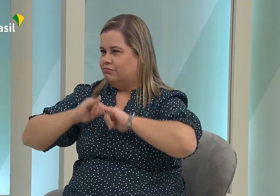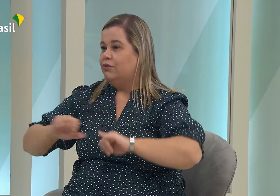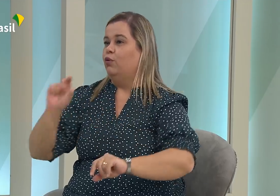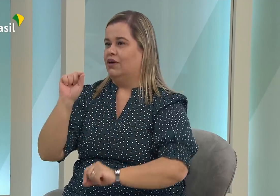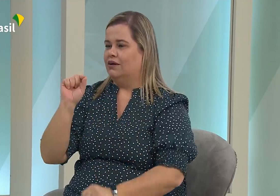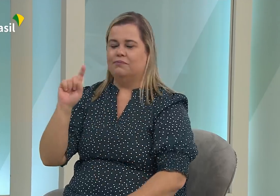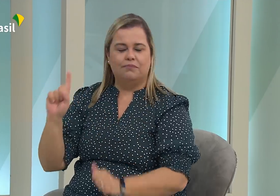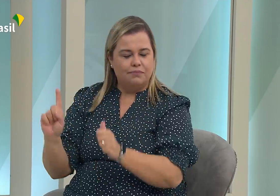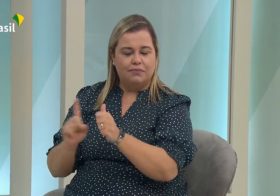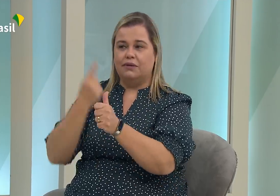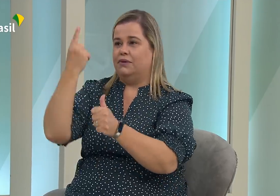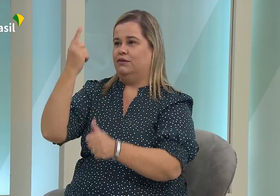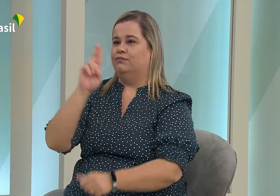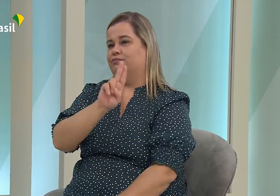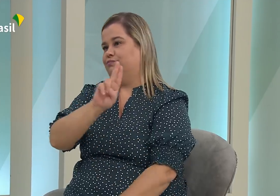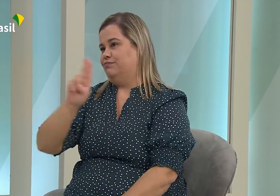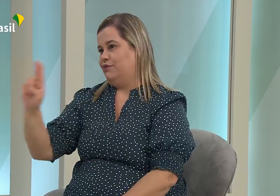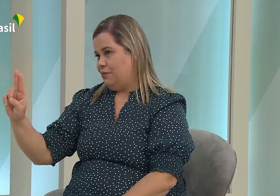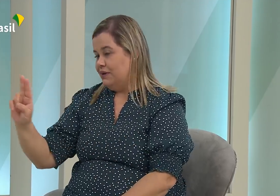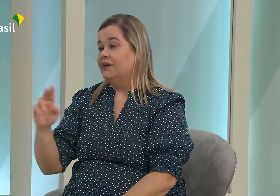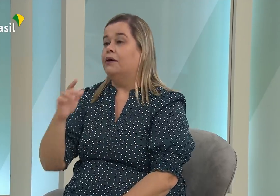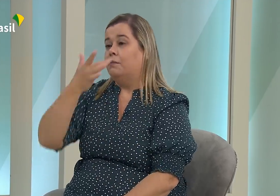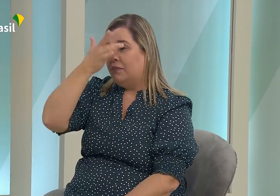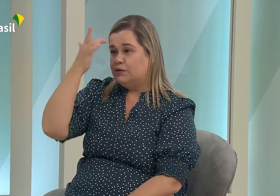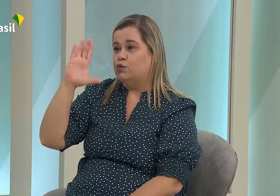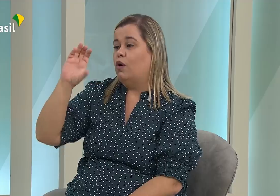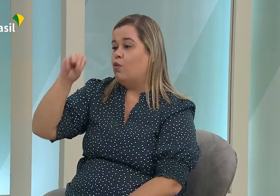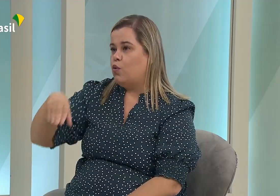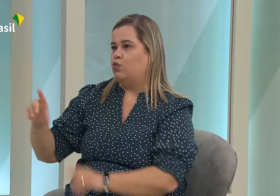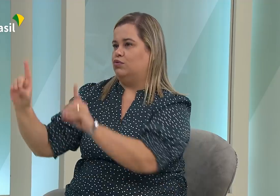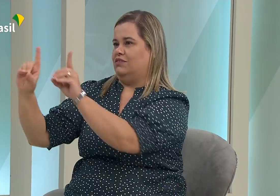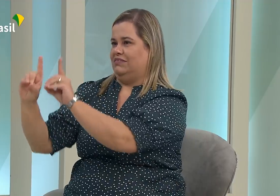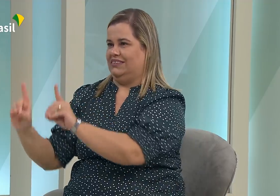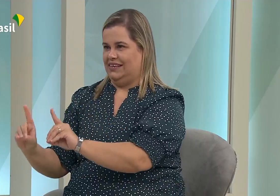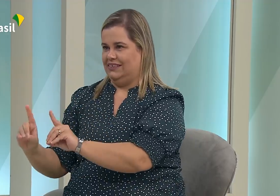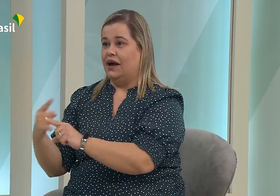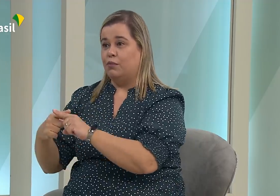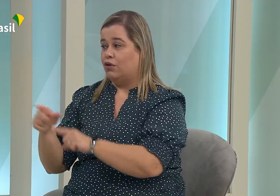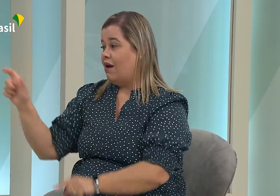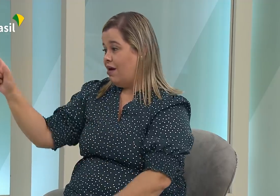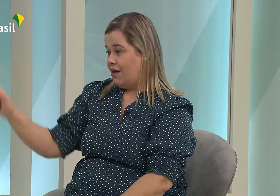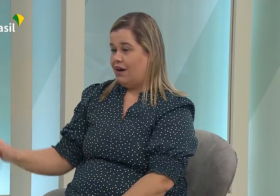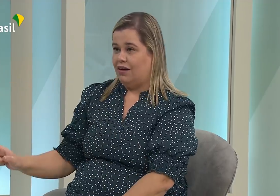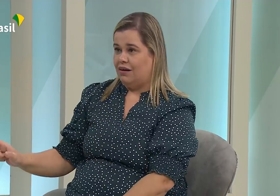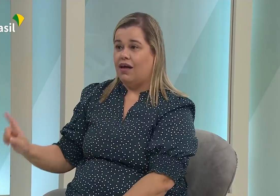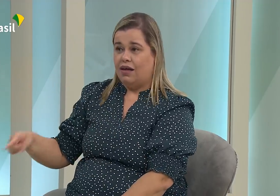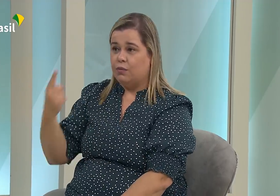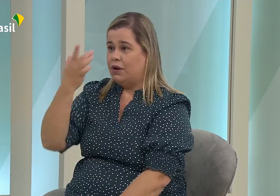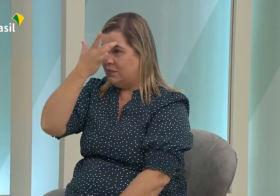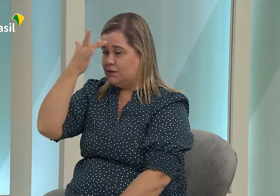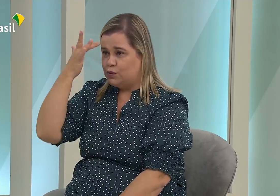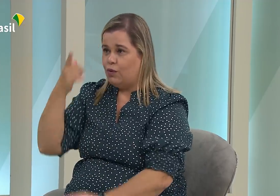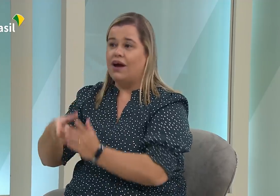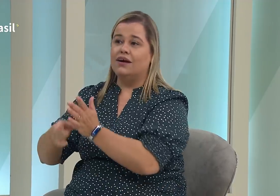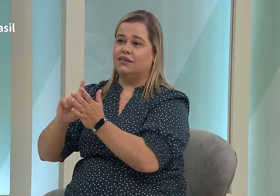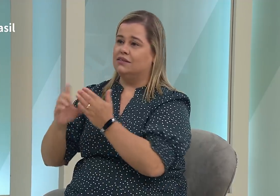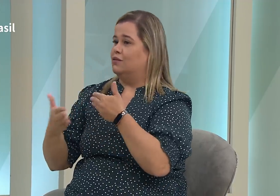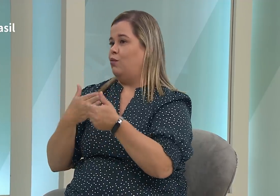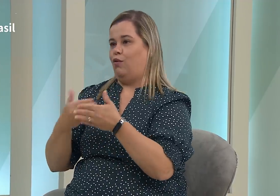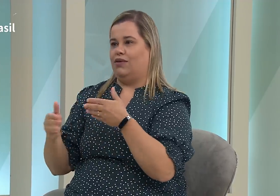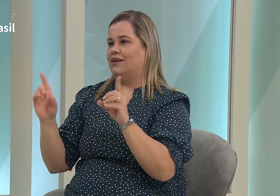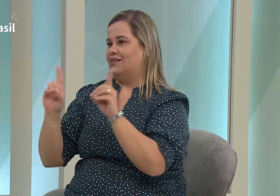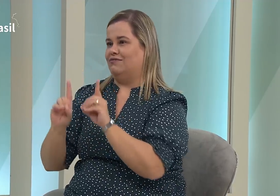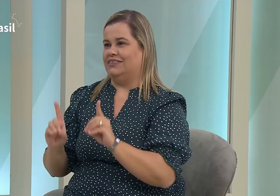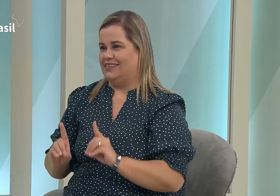respeitados. Então, nós começamos o trabalho fazendo toda essa questão de conscientização e marcando o termo